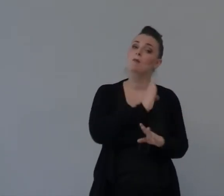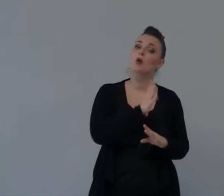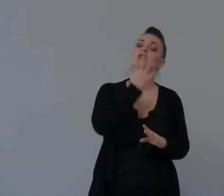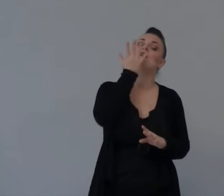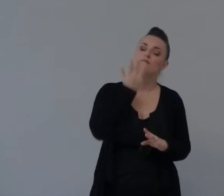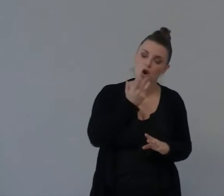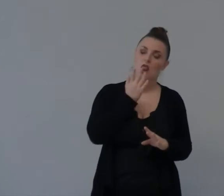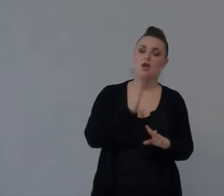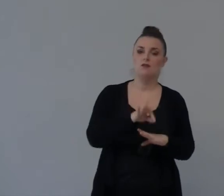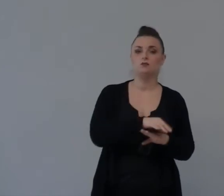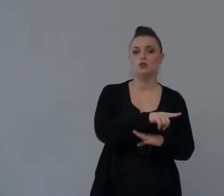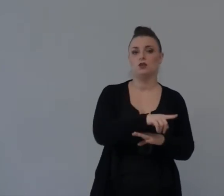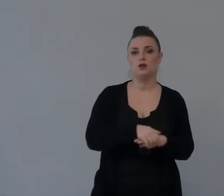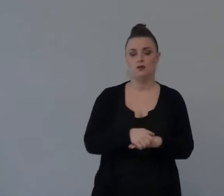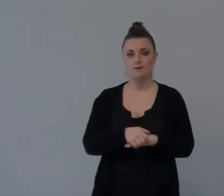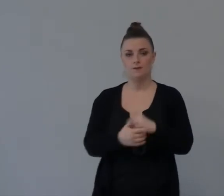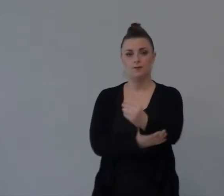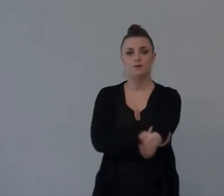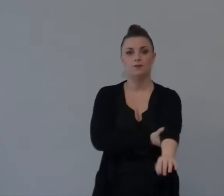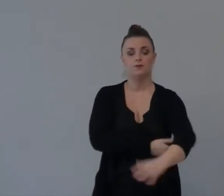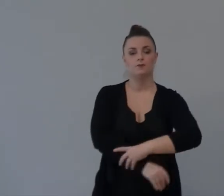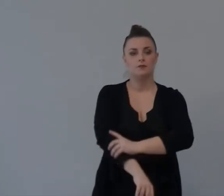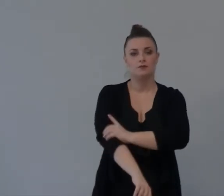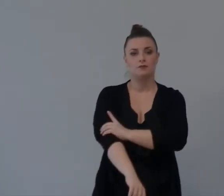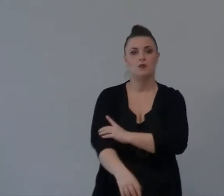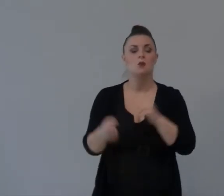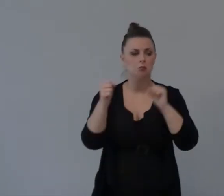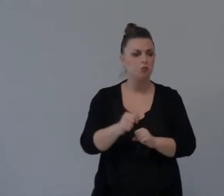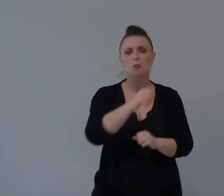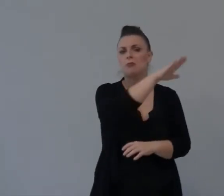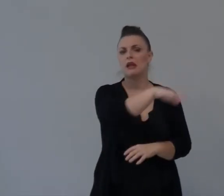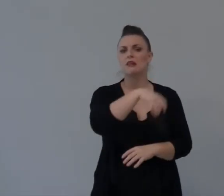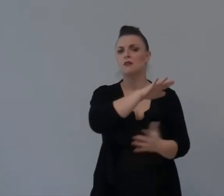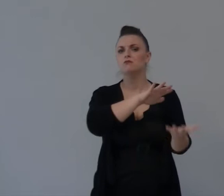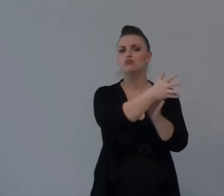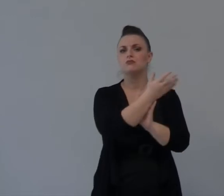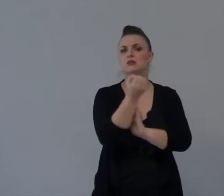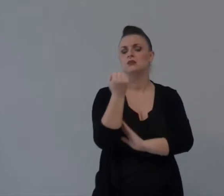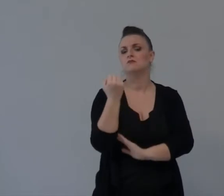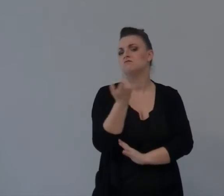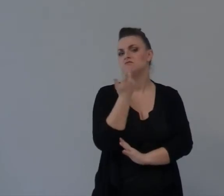Cosa Voleva Sapete Avrebbe potuto Prendere Lut Come Schiaffa Ce N'erano Tante Schiaffa